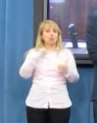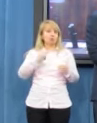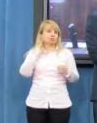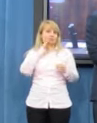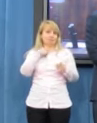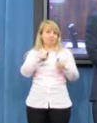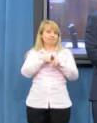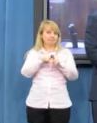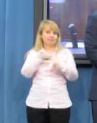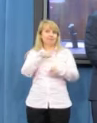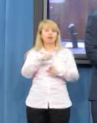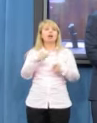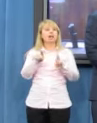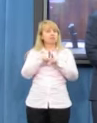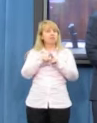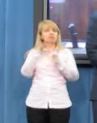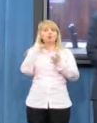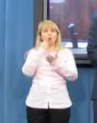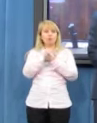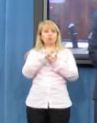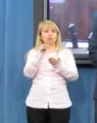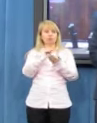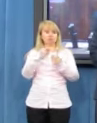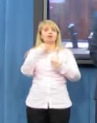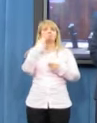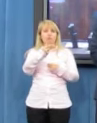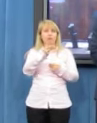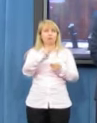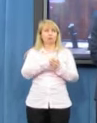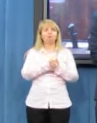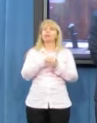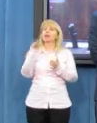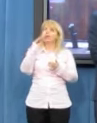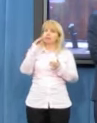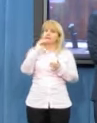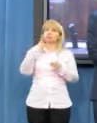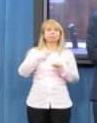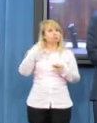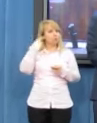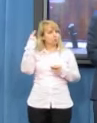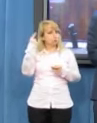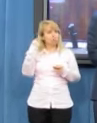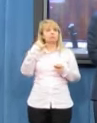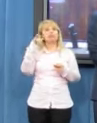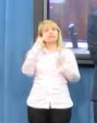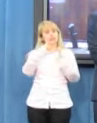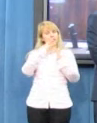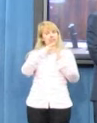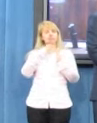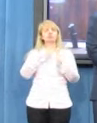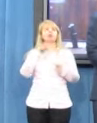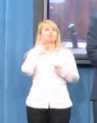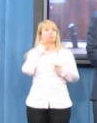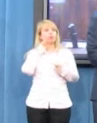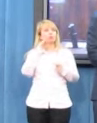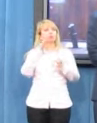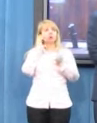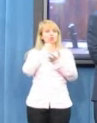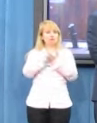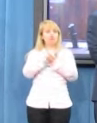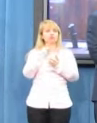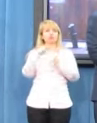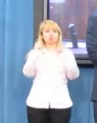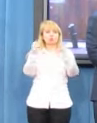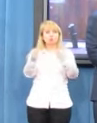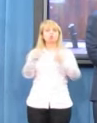również złożyła identyczne oświadczenie. Dowiedzieliśmy się również z innej stacji telewizyjnej, że podobne oświadczenie złożył